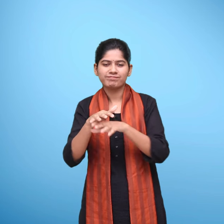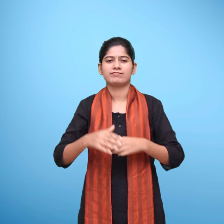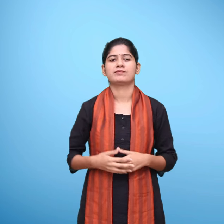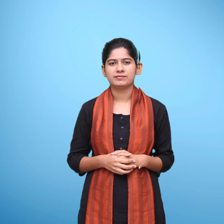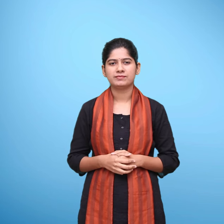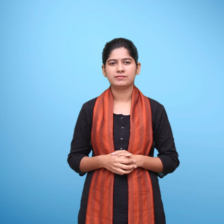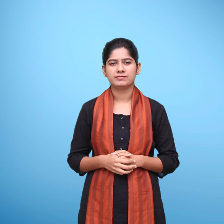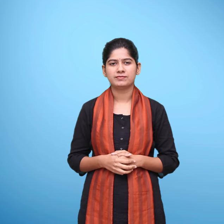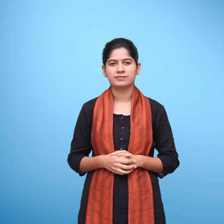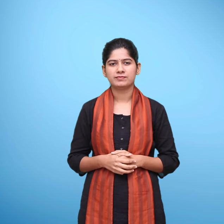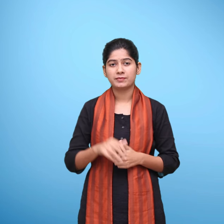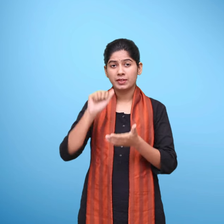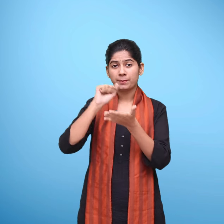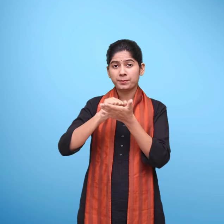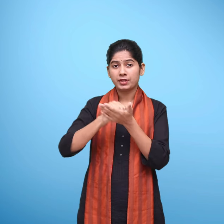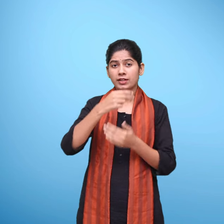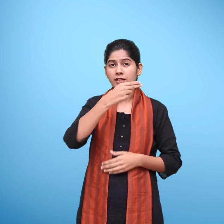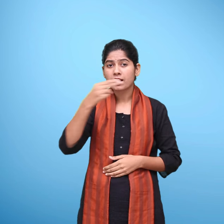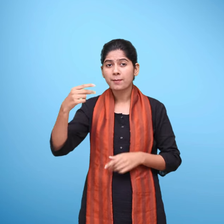प्रकाशक एकलव्य प्रकाशन